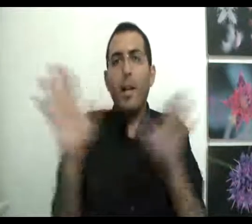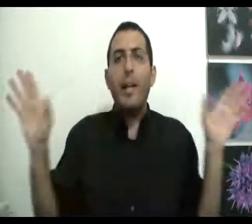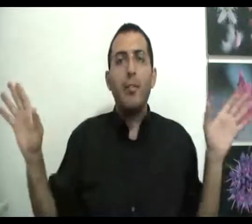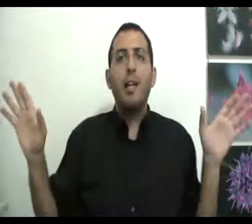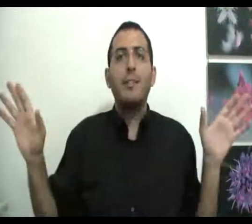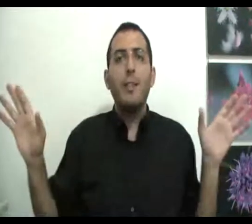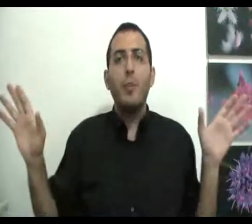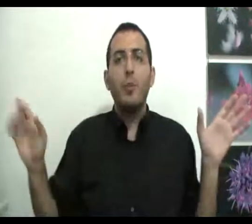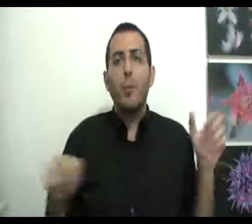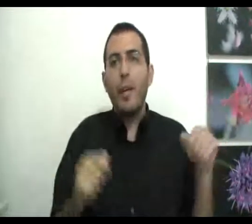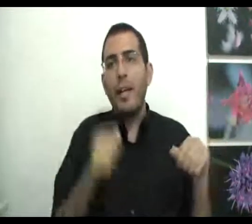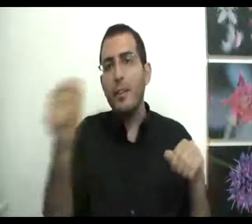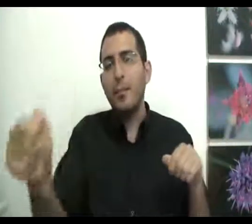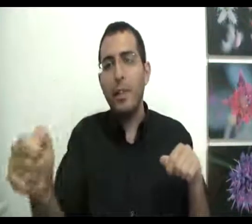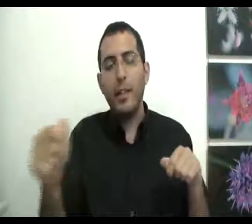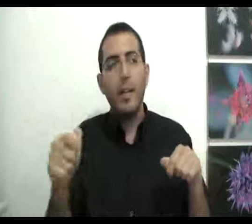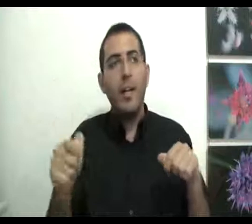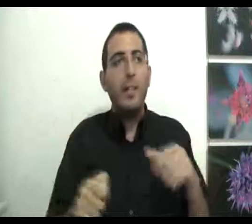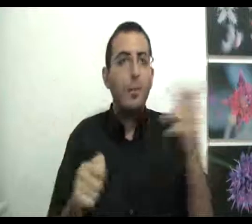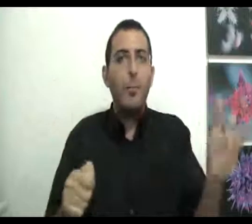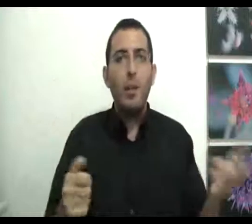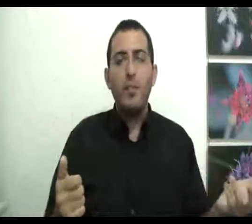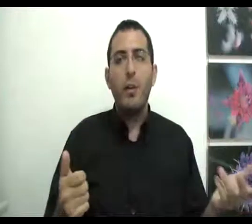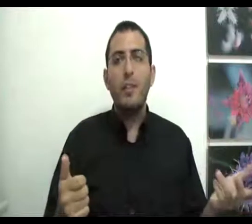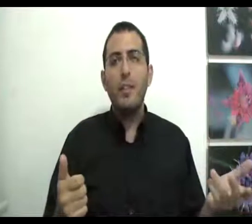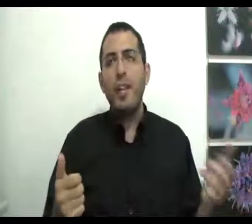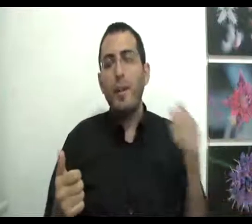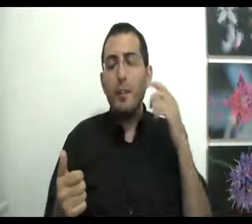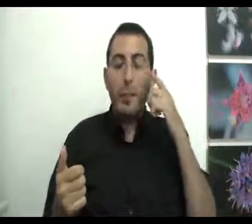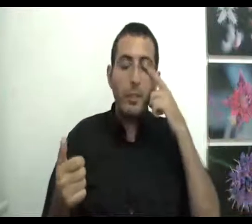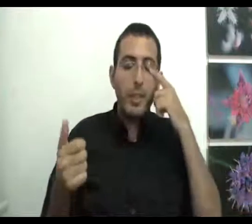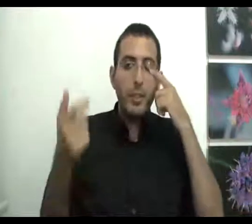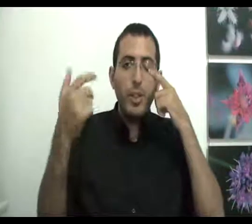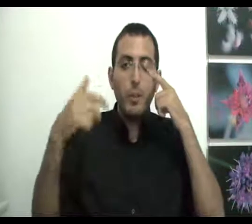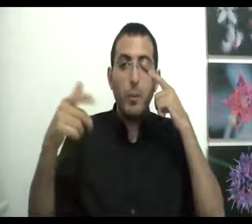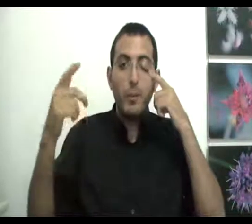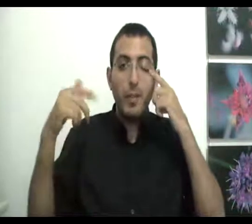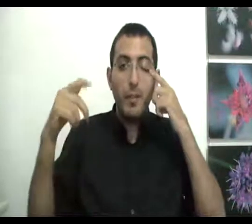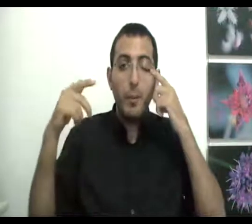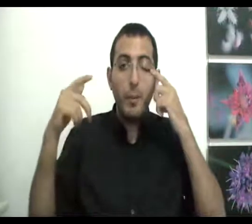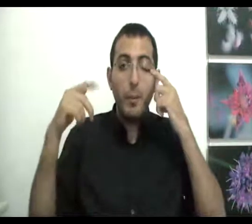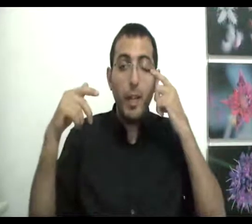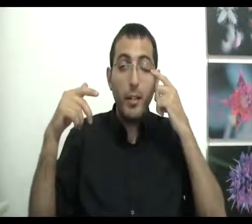ללכת לשאר הצדדים, כל בחירה שאתה מוכר, אתה מוגבל לא לבחור את שאר הדברים, אבל בפרספקטיבה של האחדות, בפרספקטיבה פנימית ביותר,